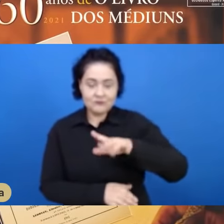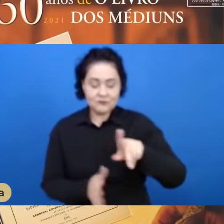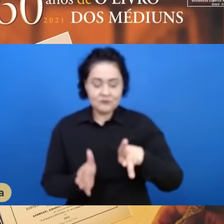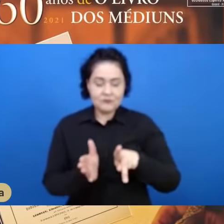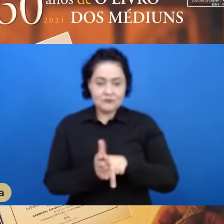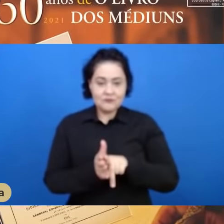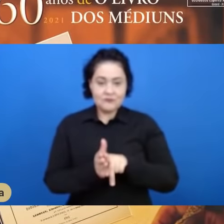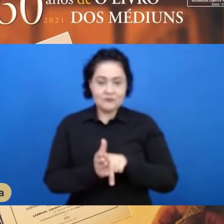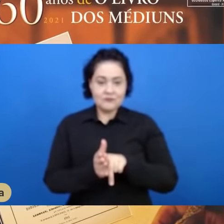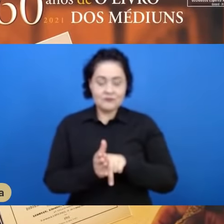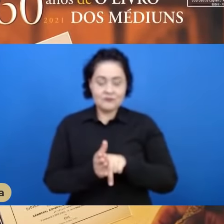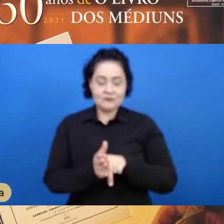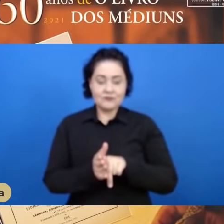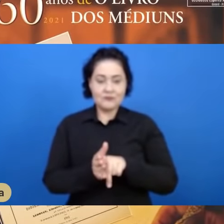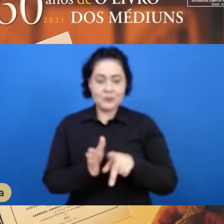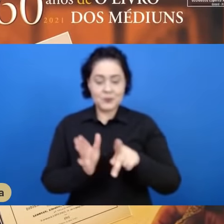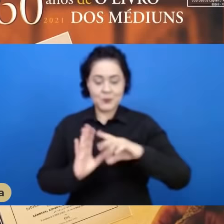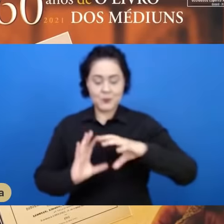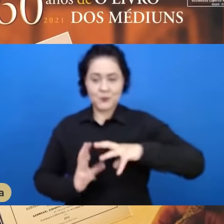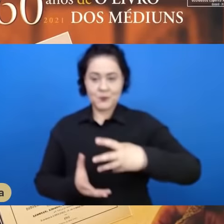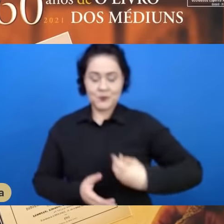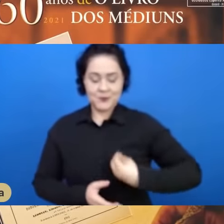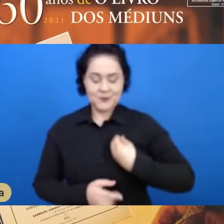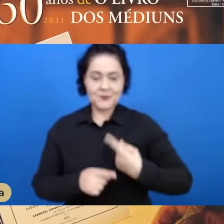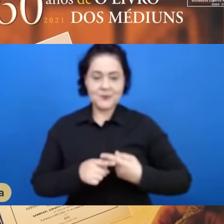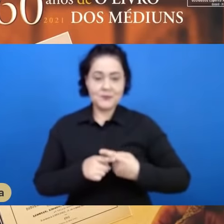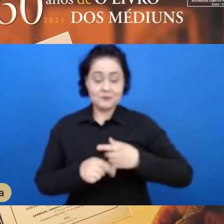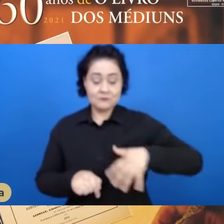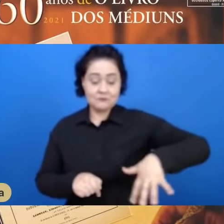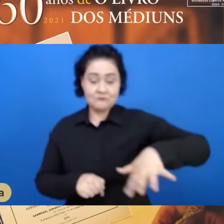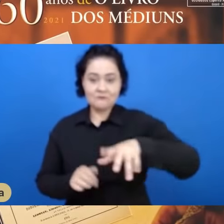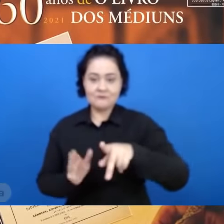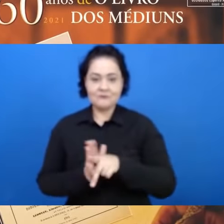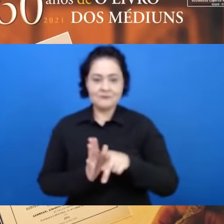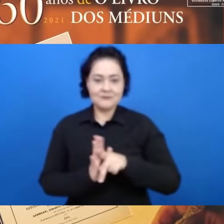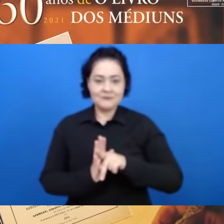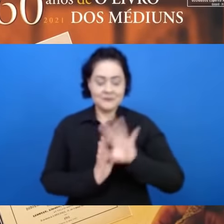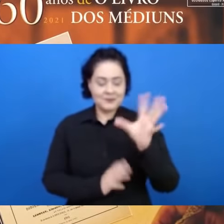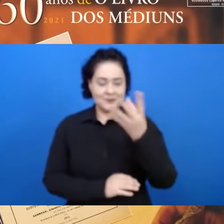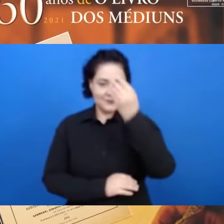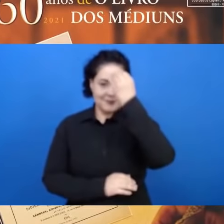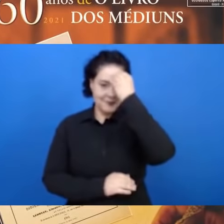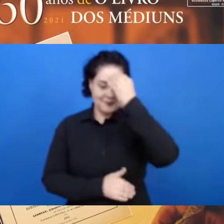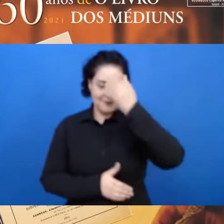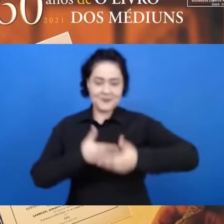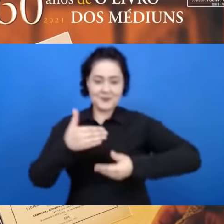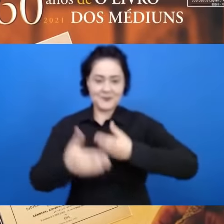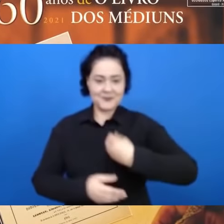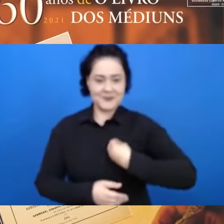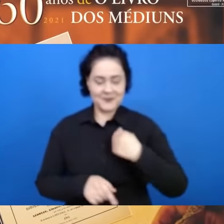bases na terra por meio dos corações que se fazem médiums desse processo.